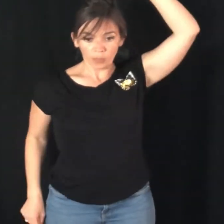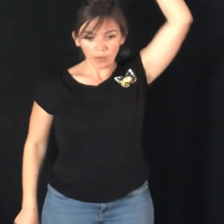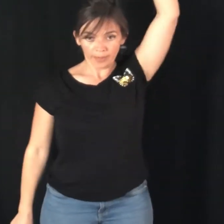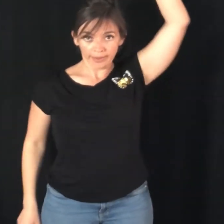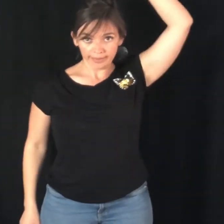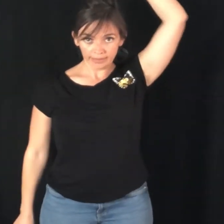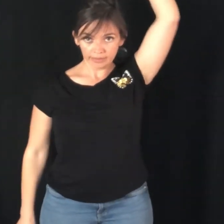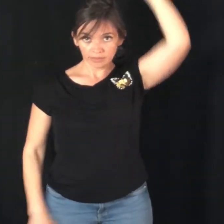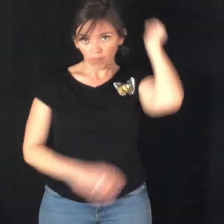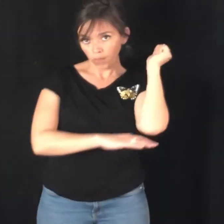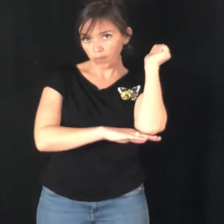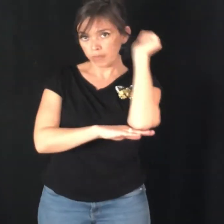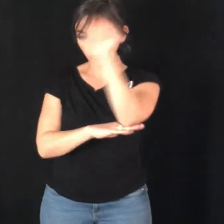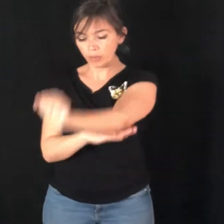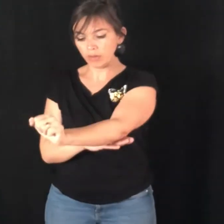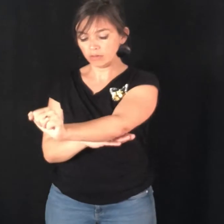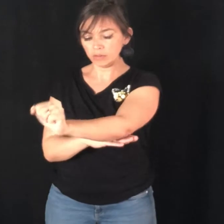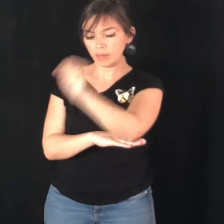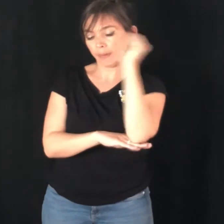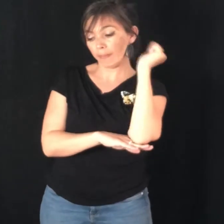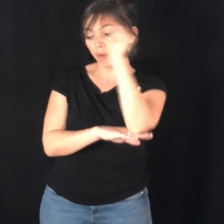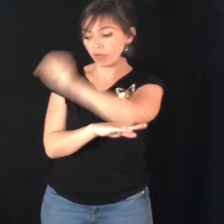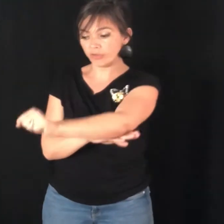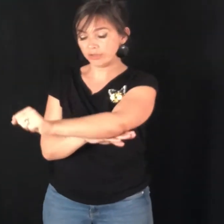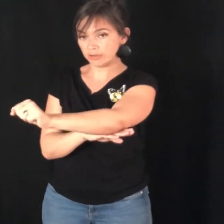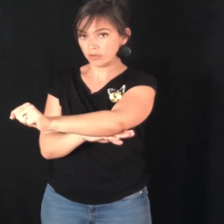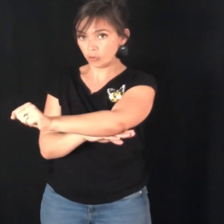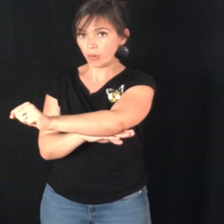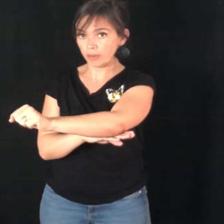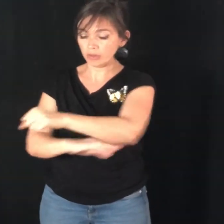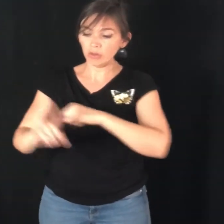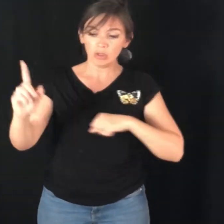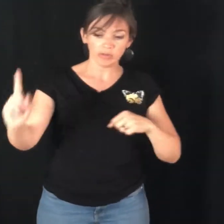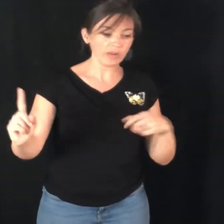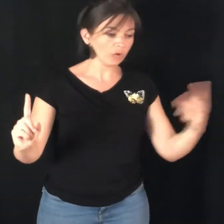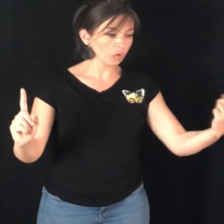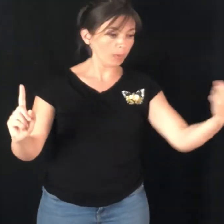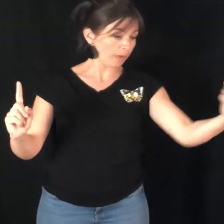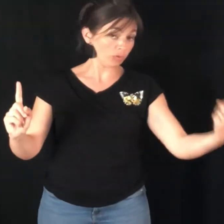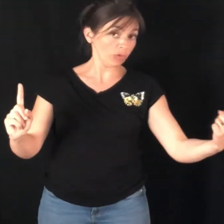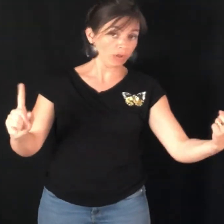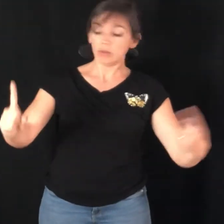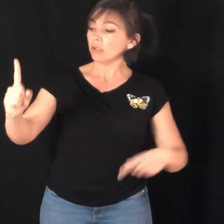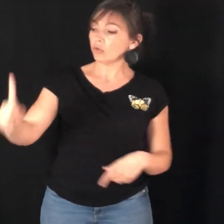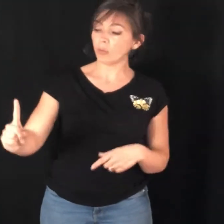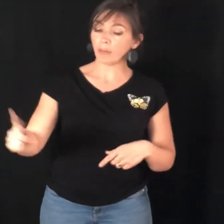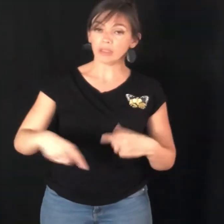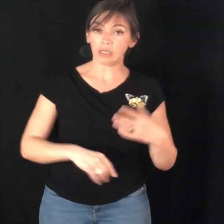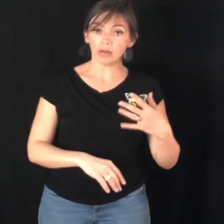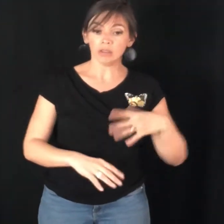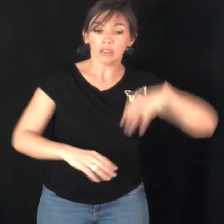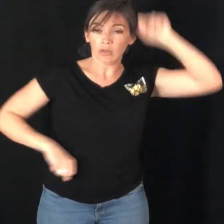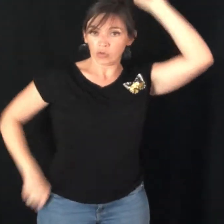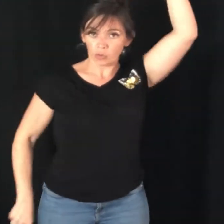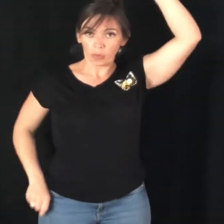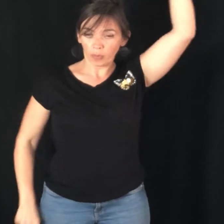Superman. Et on bat. Papa bat en fait. Superman. C'est-à-dire que papa est toujours là. Superman est là. Superman.